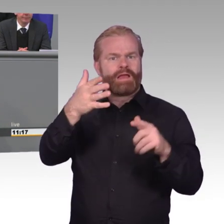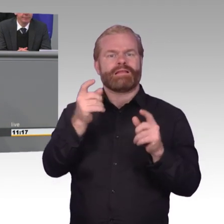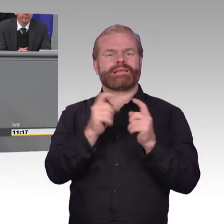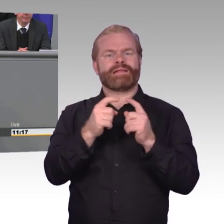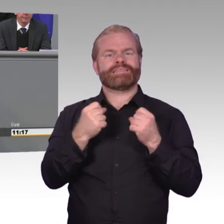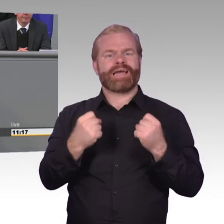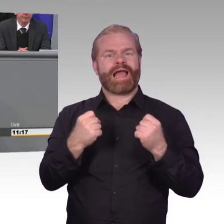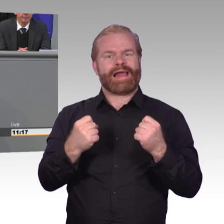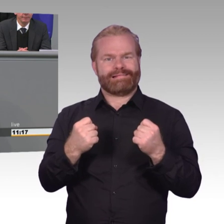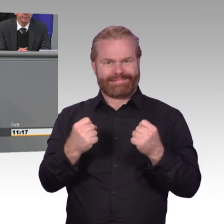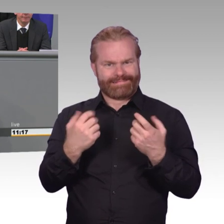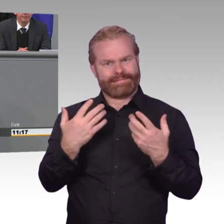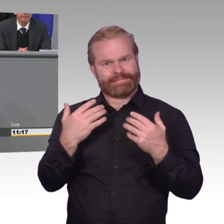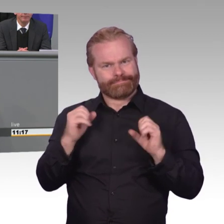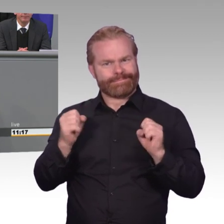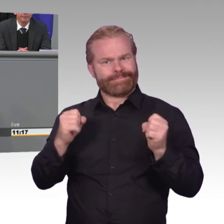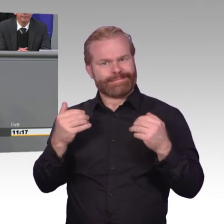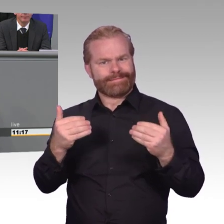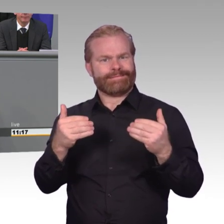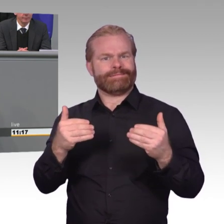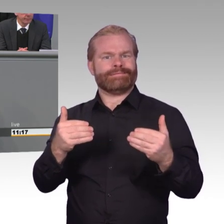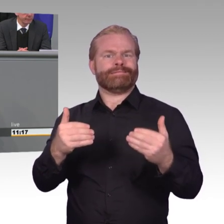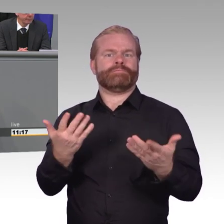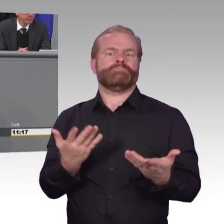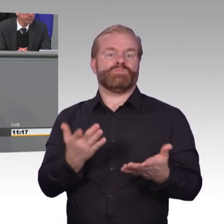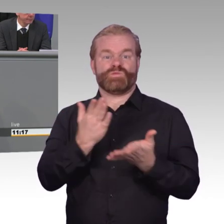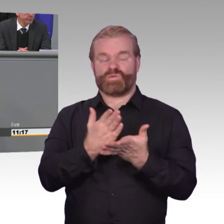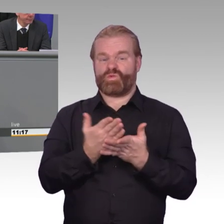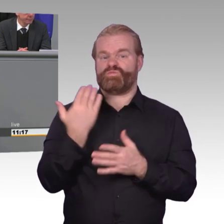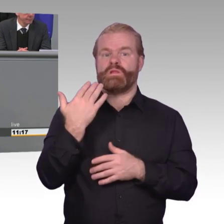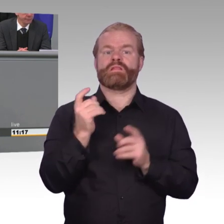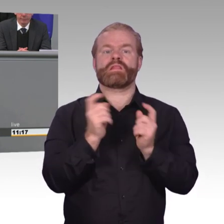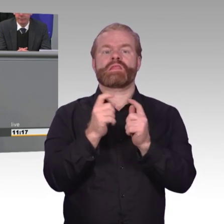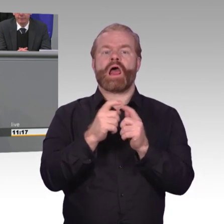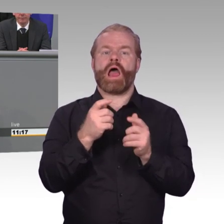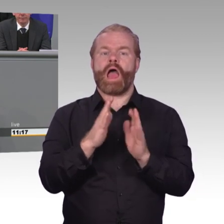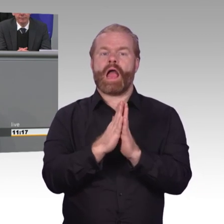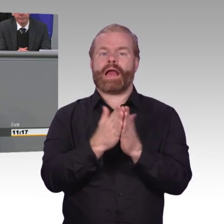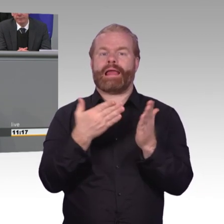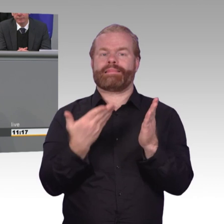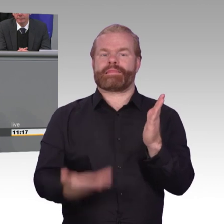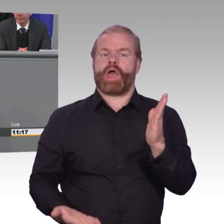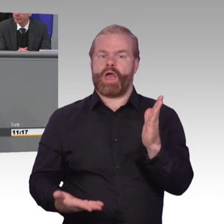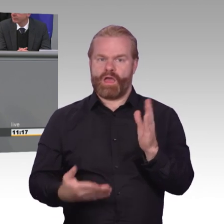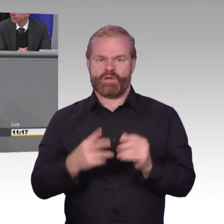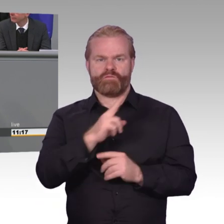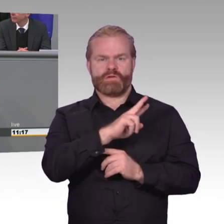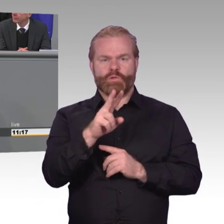Nummer eins auf dieser Welt werden. Insofern ist es konsequent, wenn wir uns im Koalitionsvertrag sehr